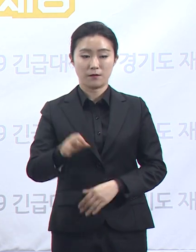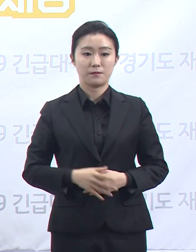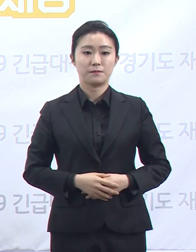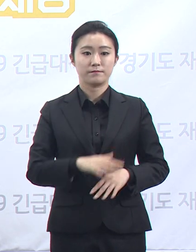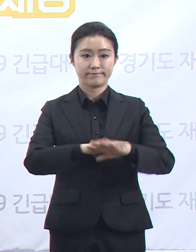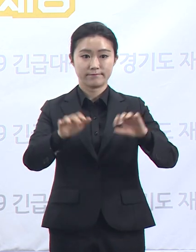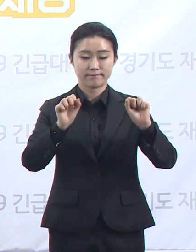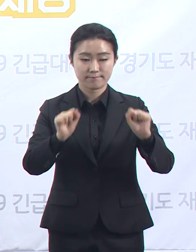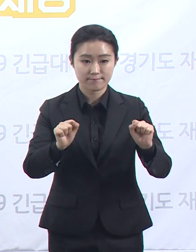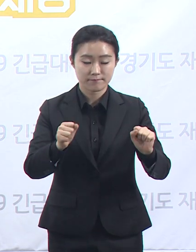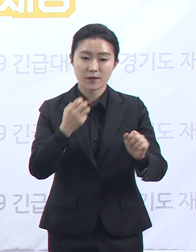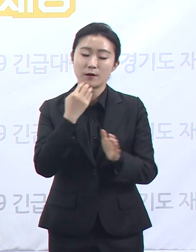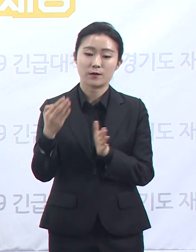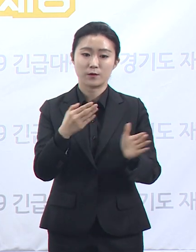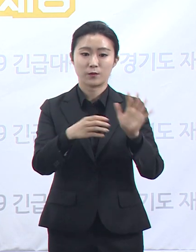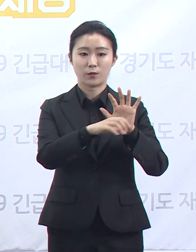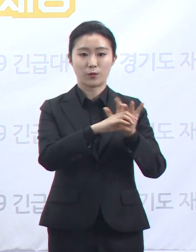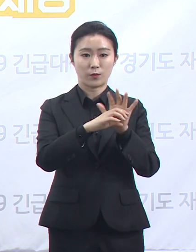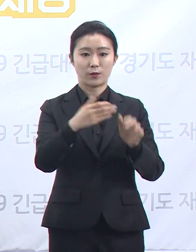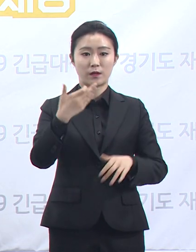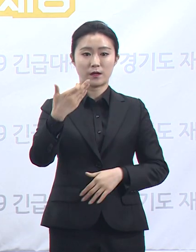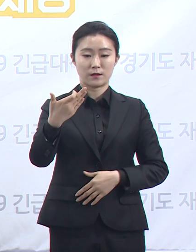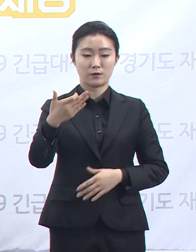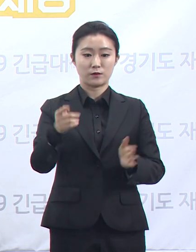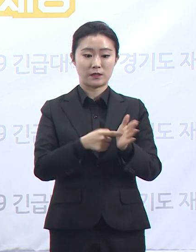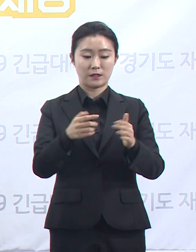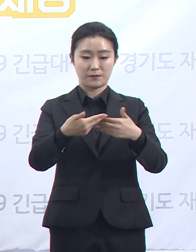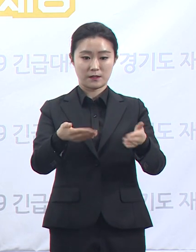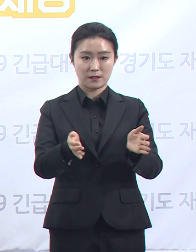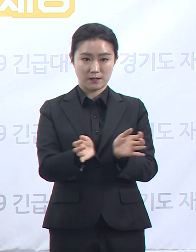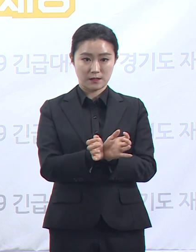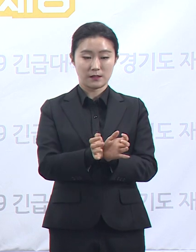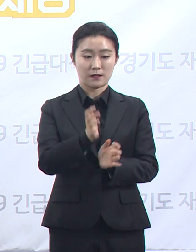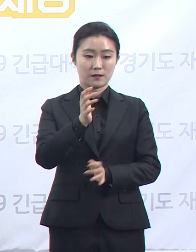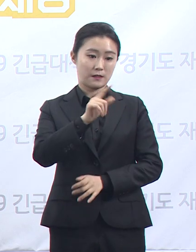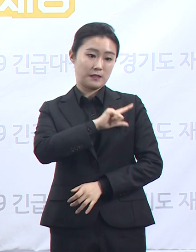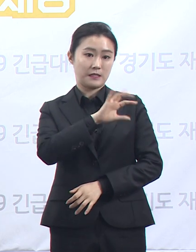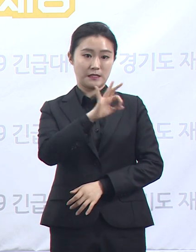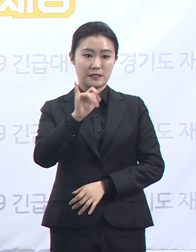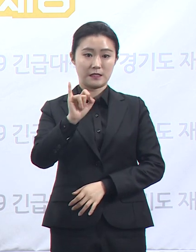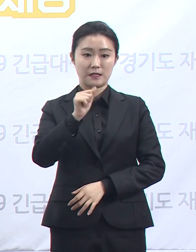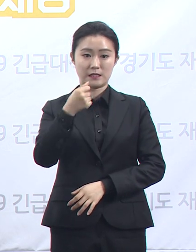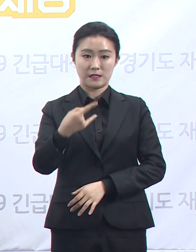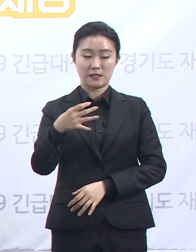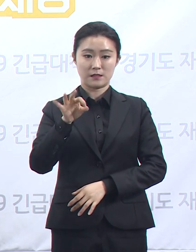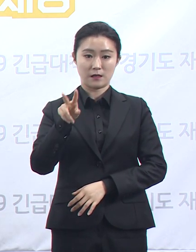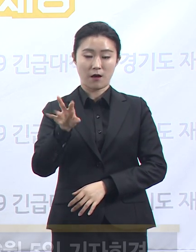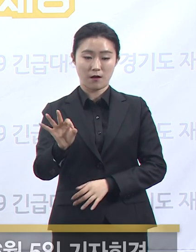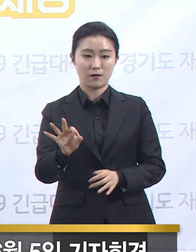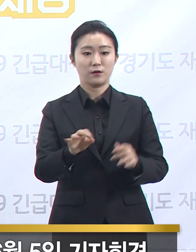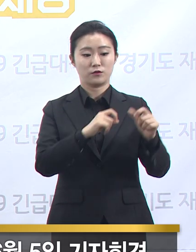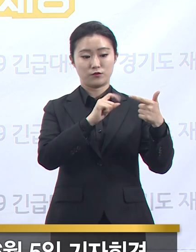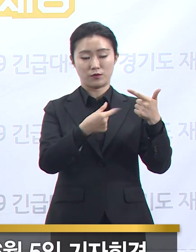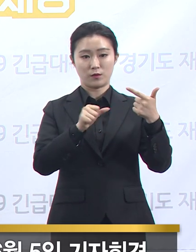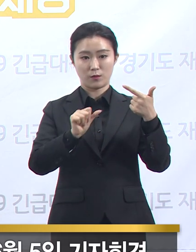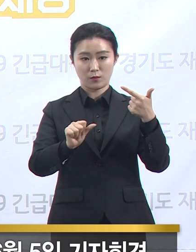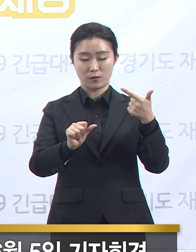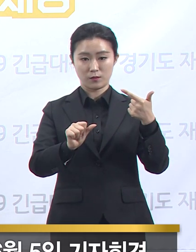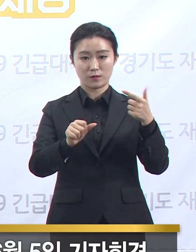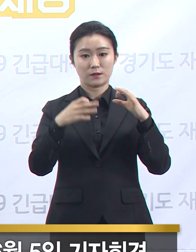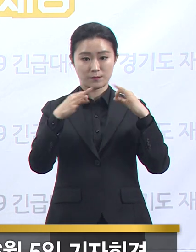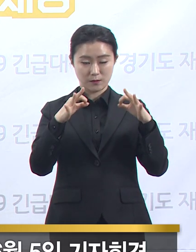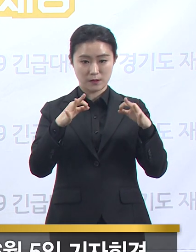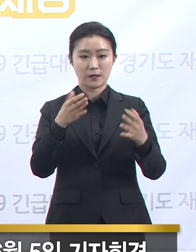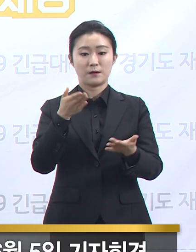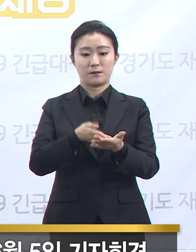안녕하십니까. 경기도 코로나19 긴급대책단 이희영입니다. 6월 5일 금요일 경기도 코로나19 대응 관련